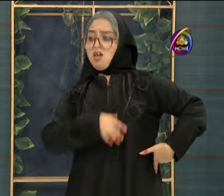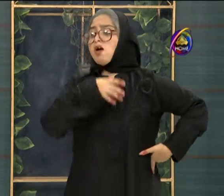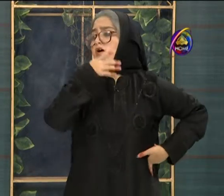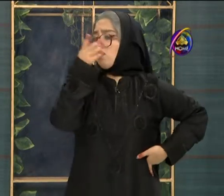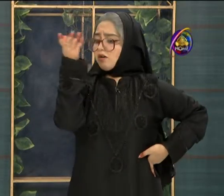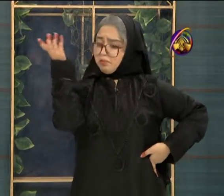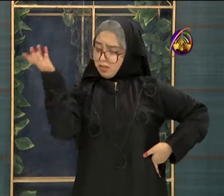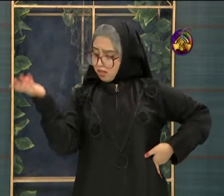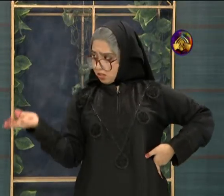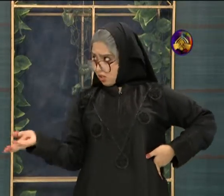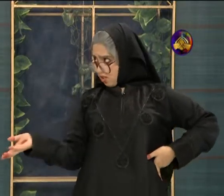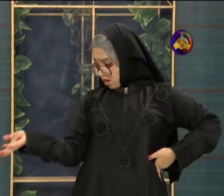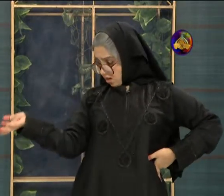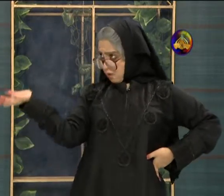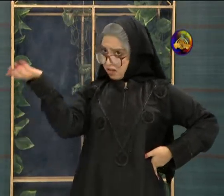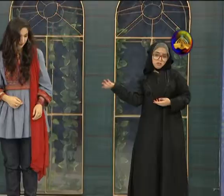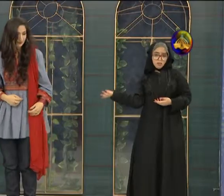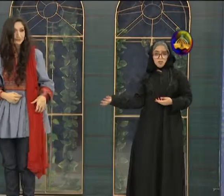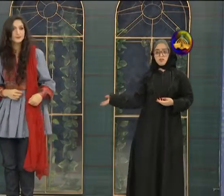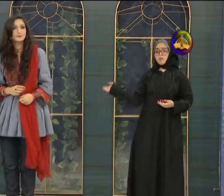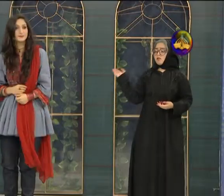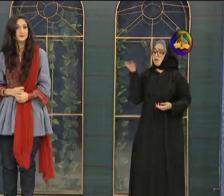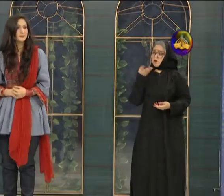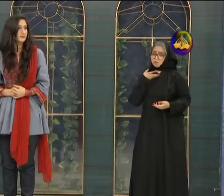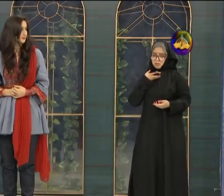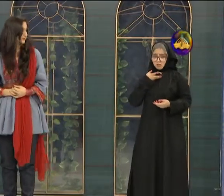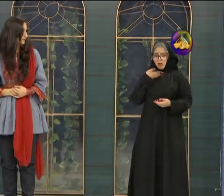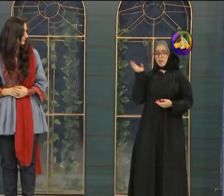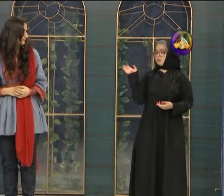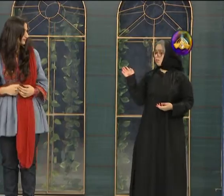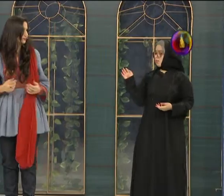اور پھر یہ چھٹانک بھر کے لانڈیا ہم سے سوال کرتی ہے